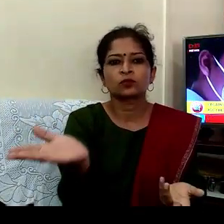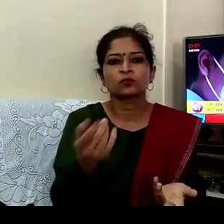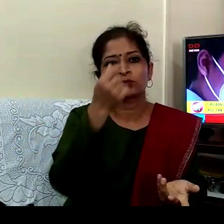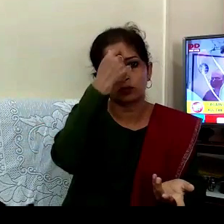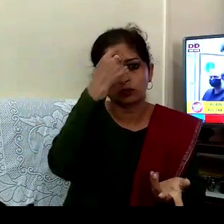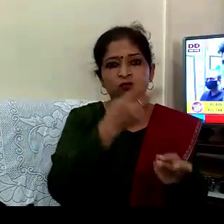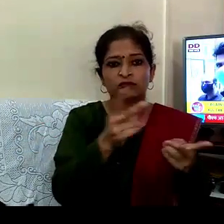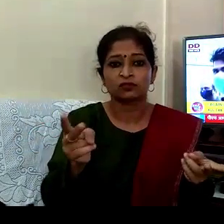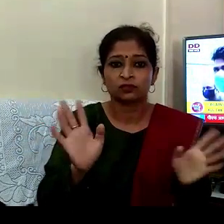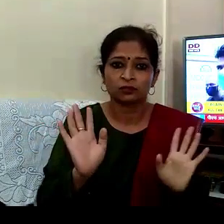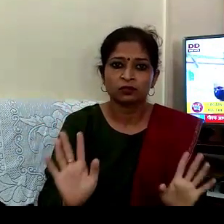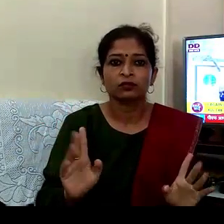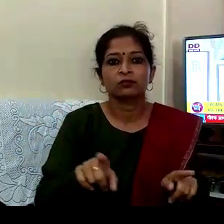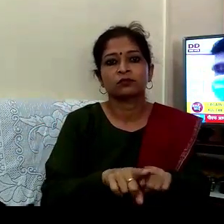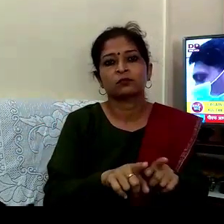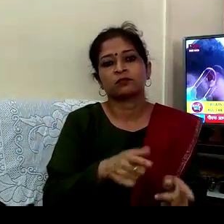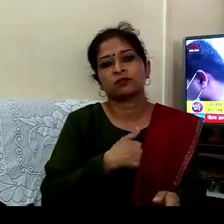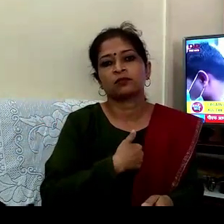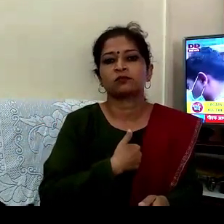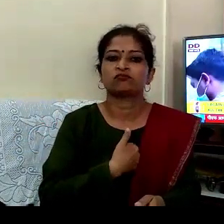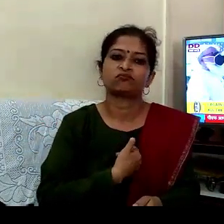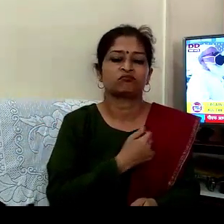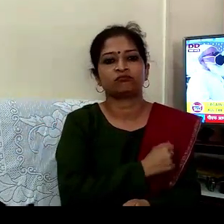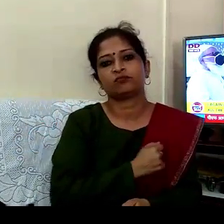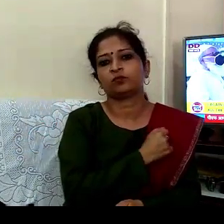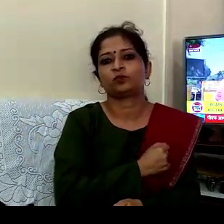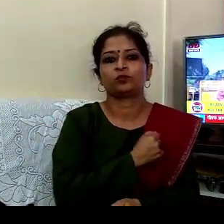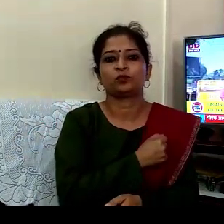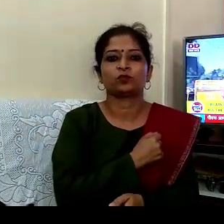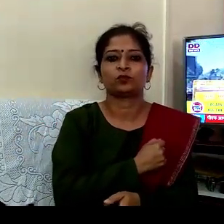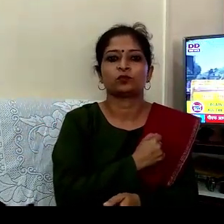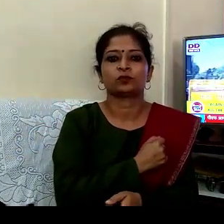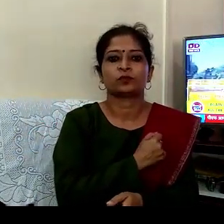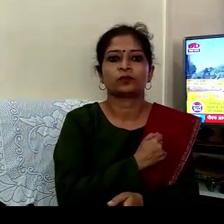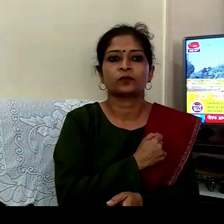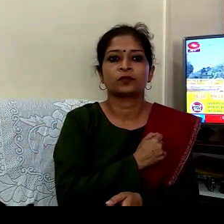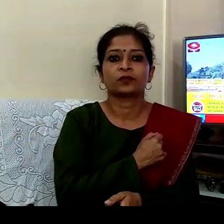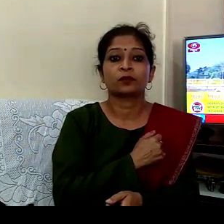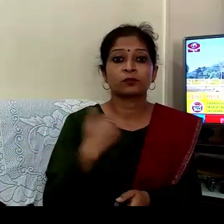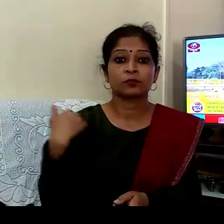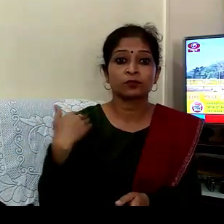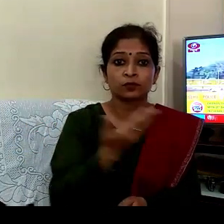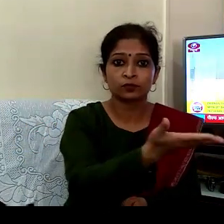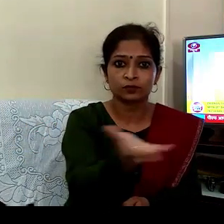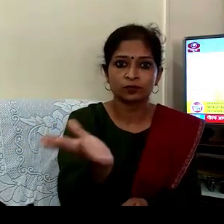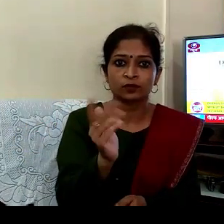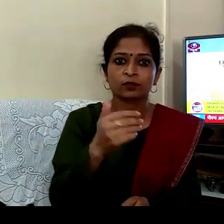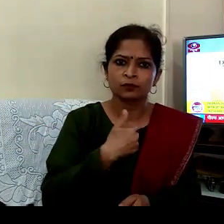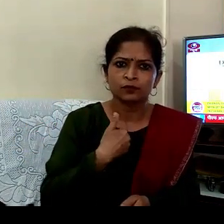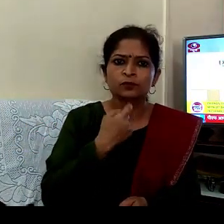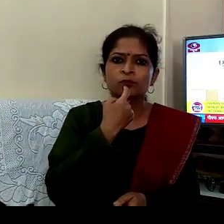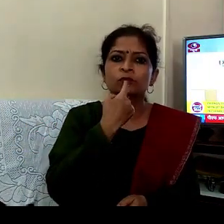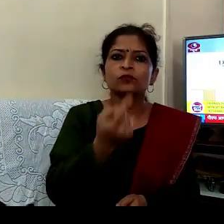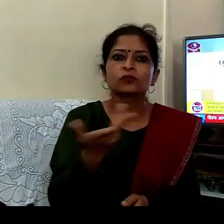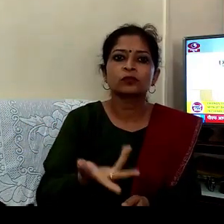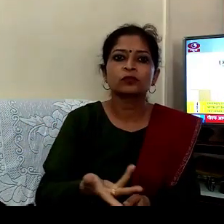کٹھنائی ہوئی ہے اس کے لیے چھما بھانگتا ہوں ساتھیوں ہماری یہاں کہا گیا ہے